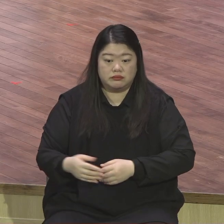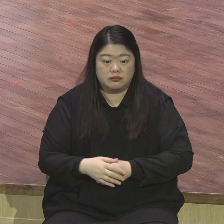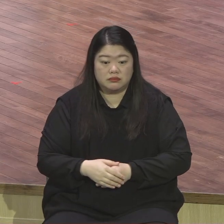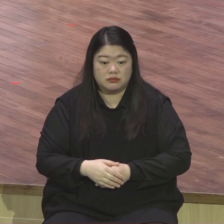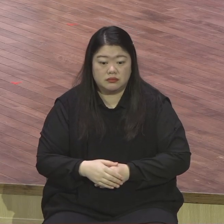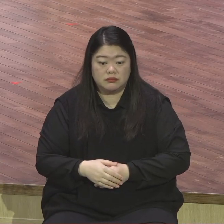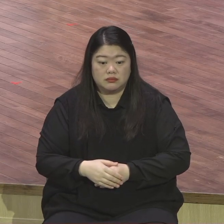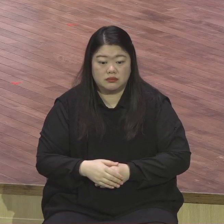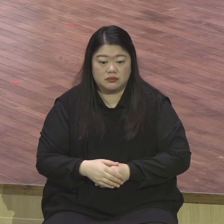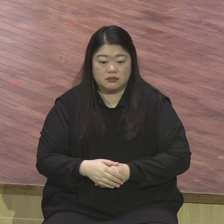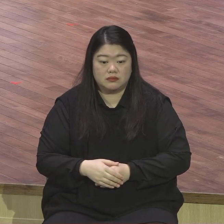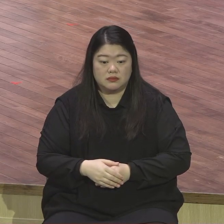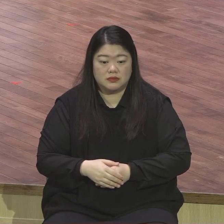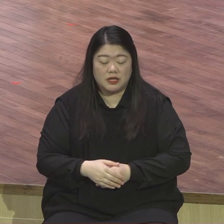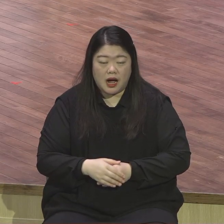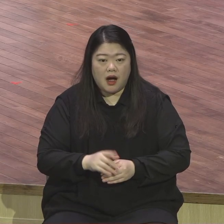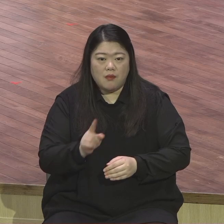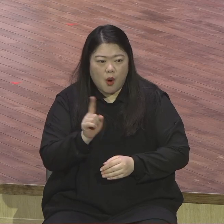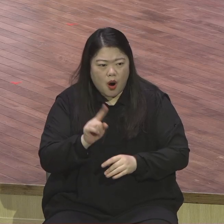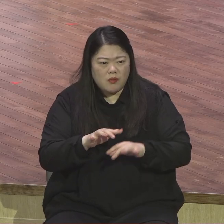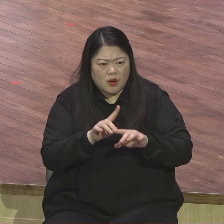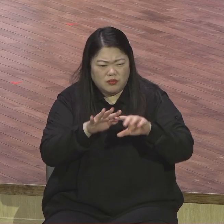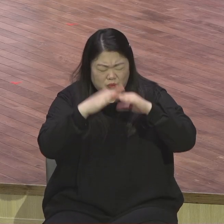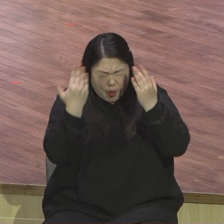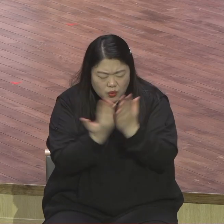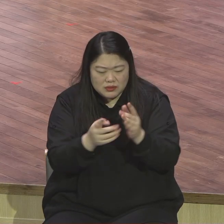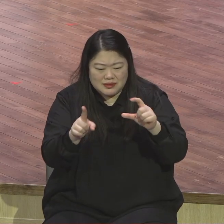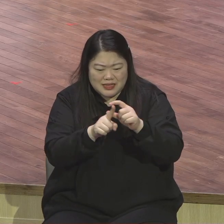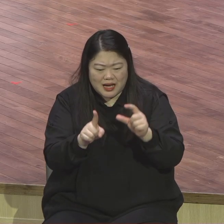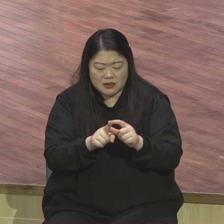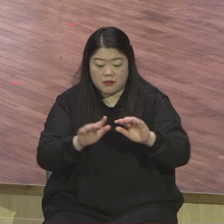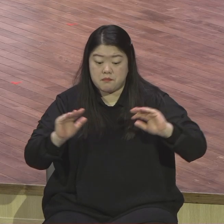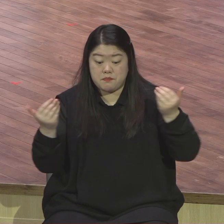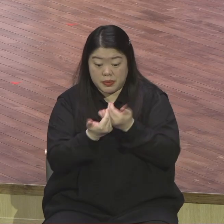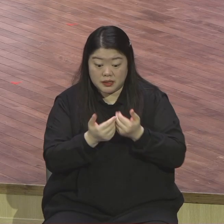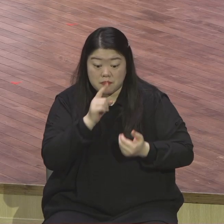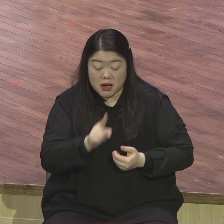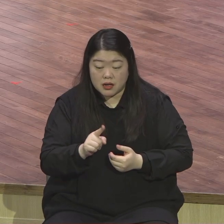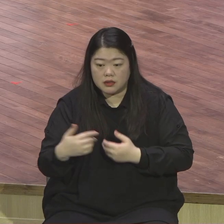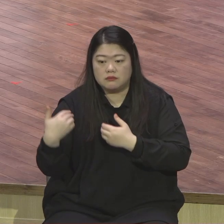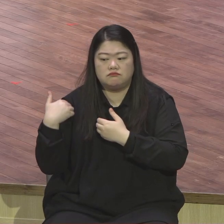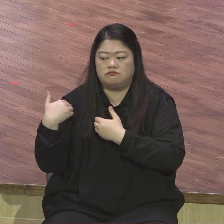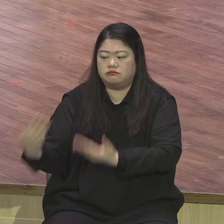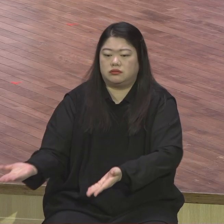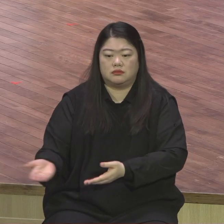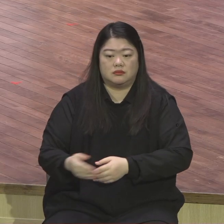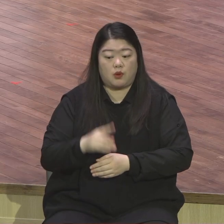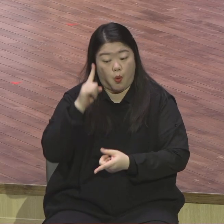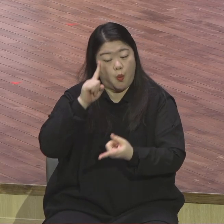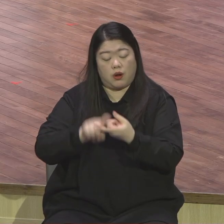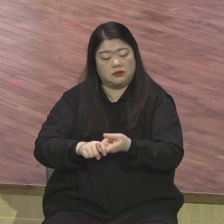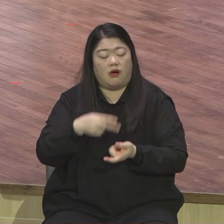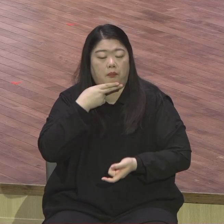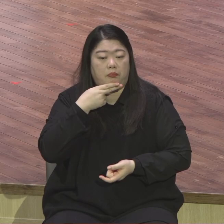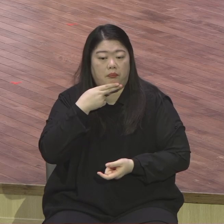이미 죽어버린다 이런 유명한 말이었어요 그만큼 지금 시대가 뭐요